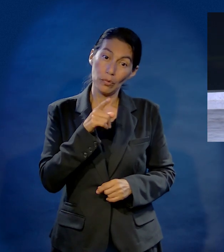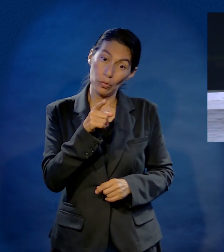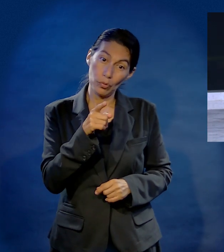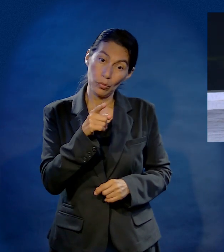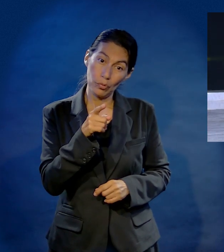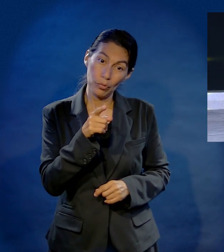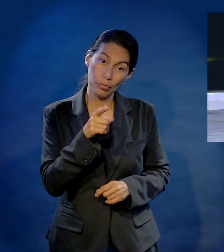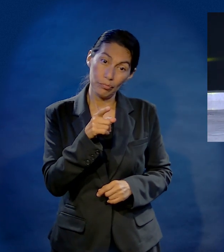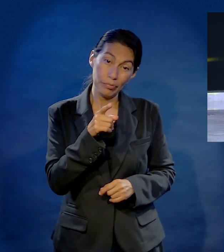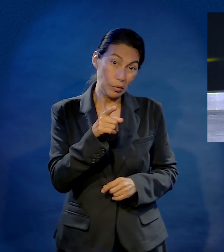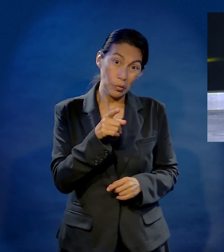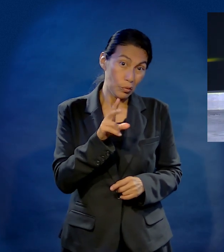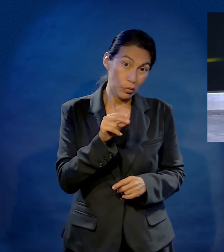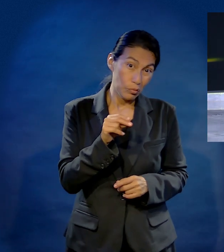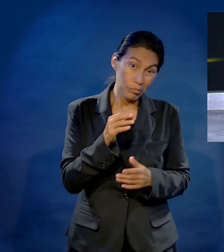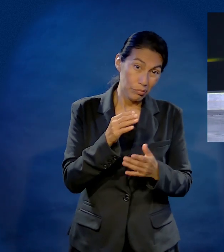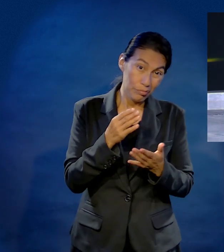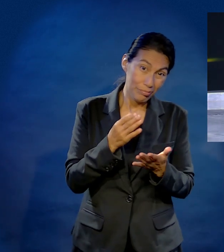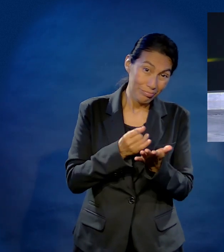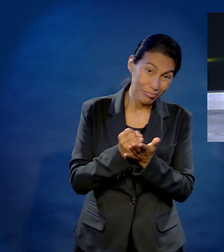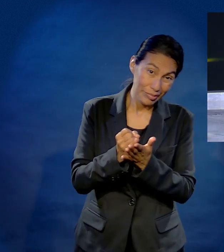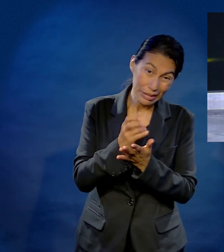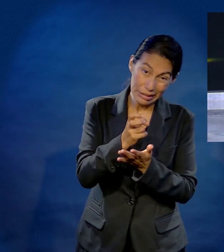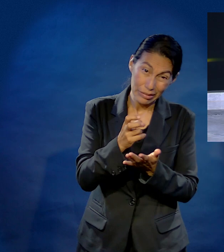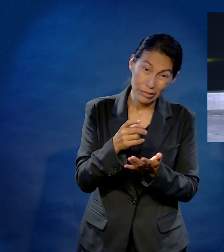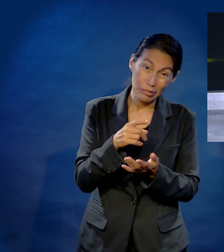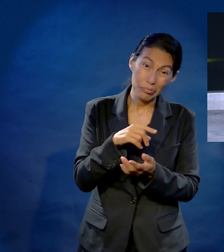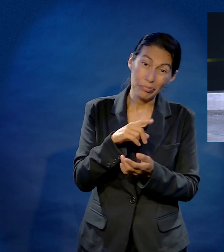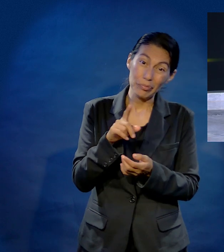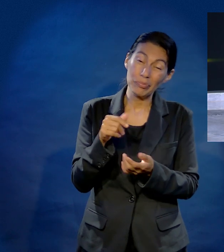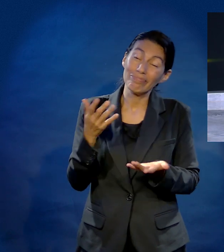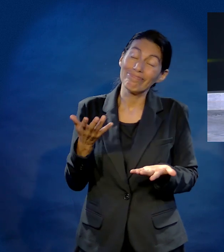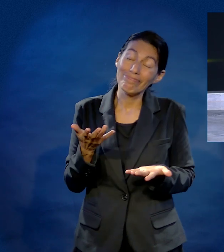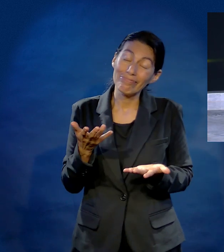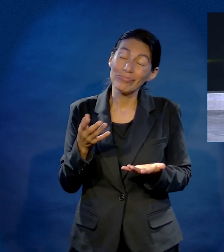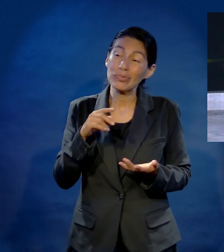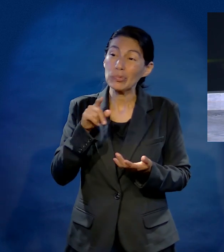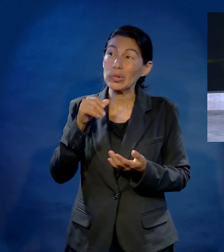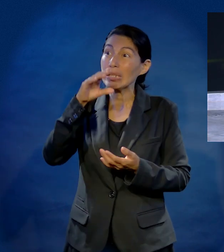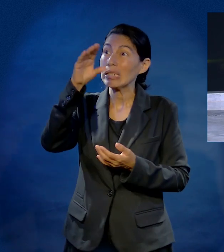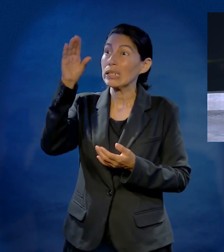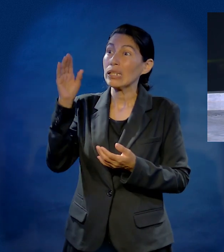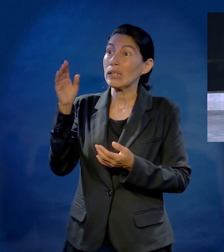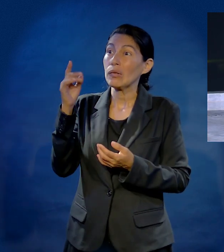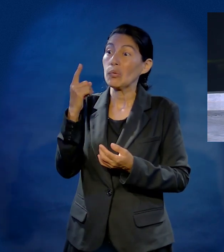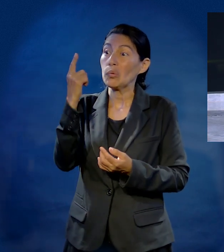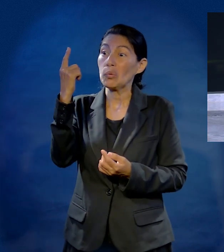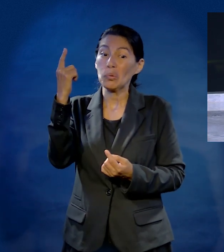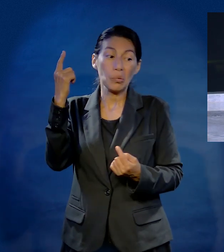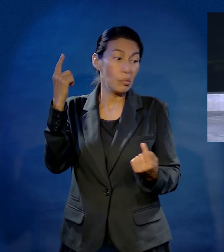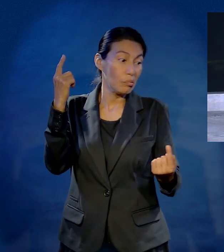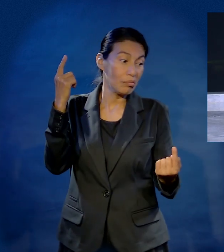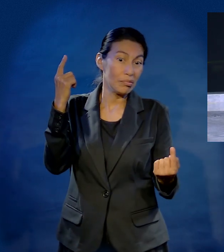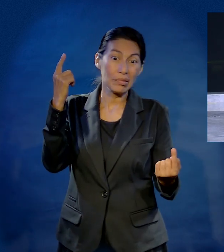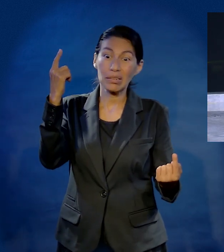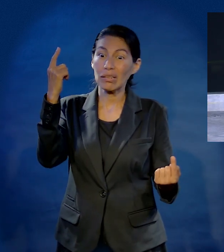si tú vas al cielo, quizá descubras que él o ella no vaya, y las cosas van a estar muy tristes, y difíciles.